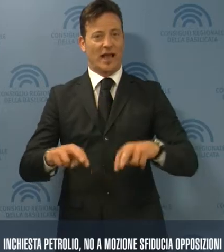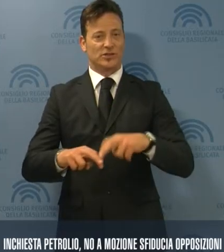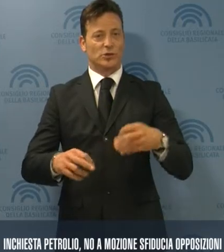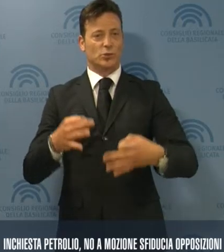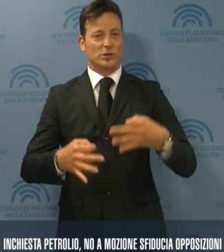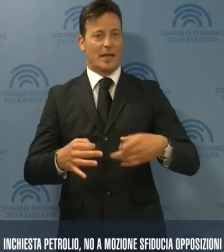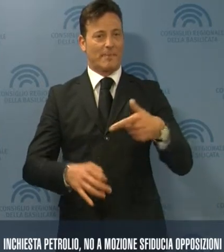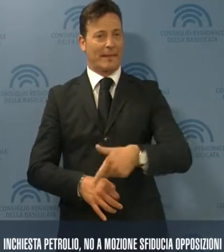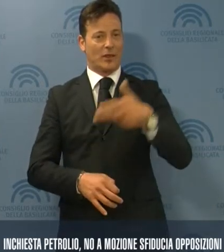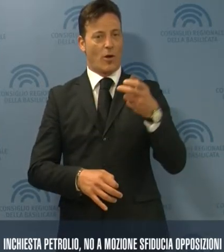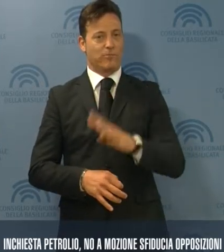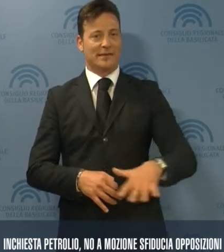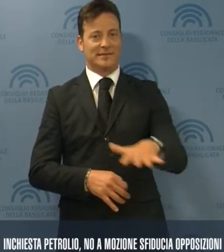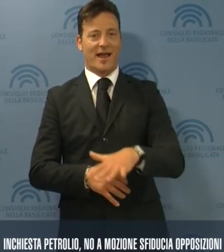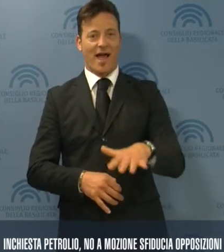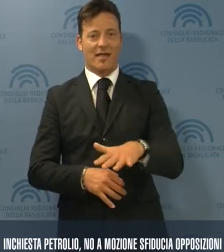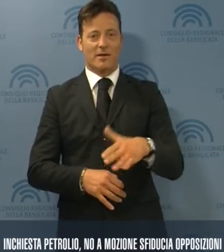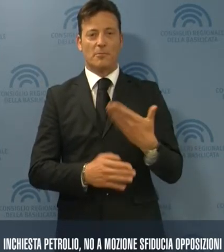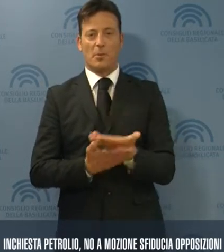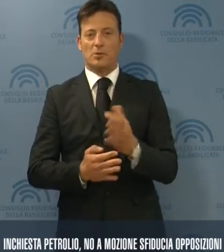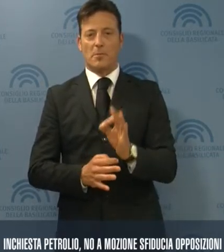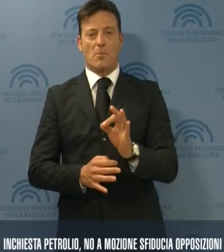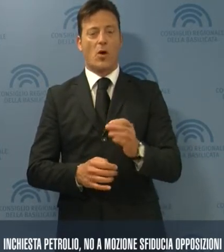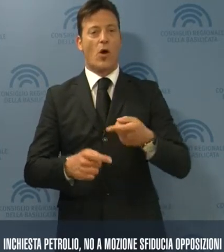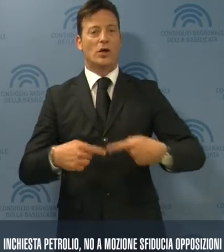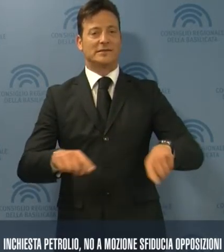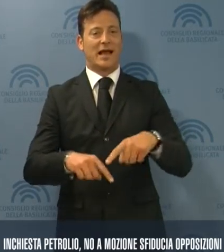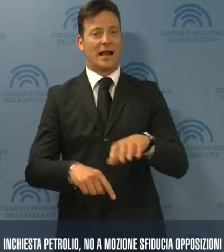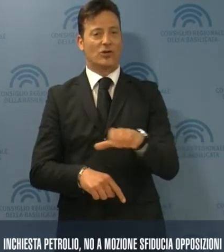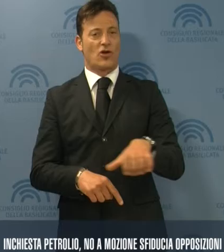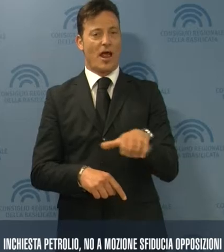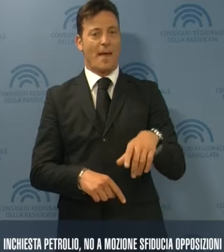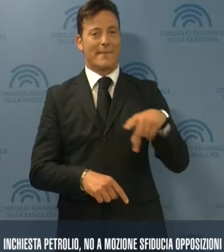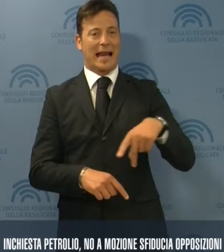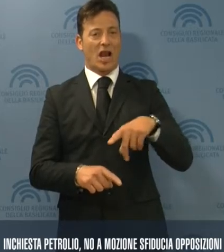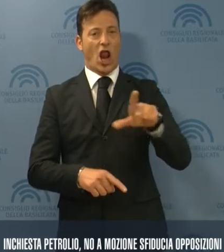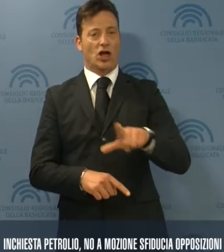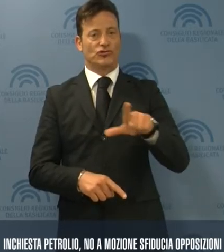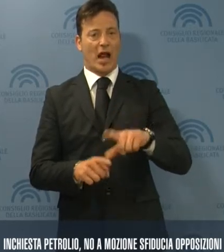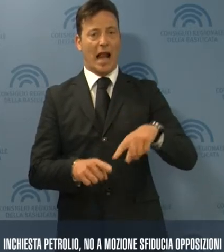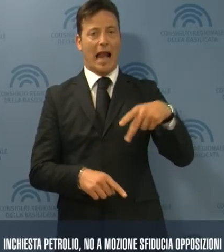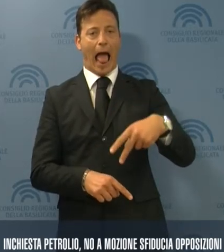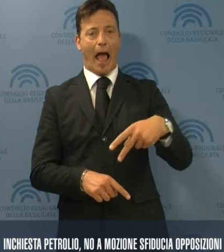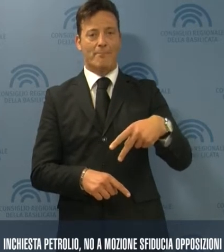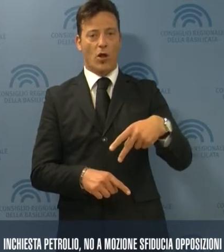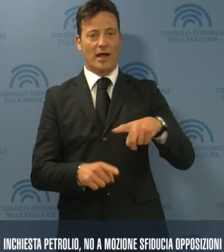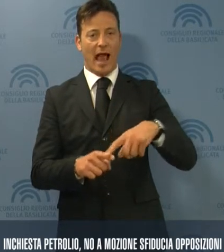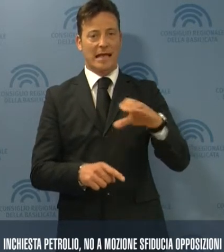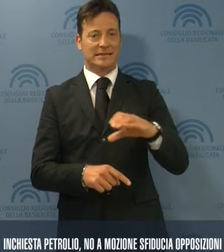sul petrolio in Basilicata dai consiglieri regionali Perrino, Leggeri, Napoli,